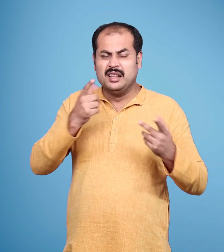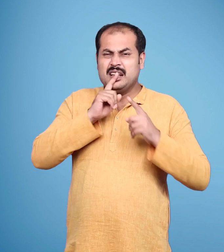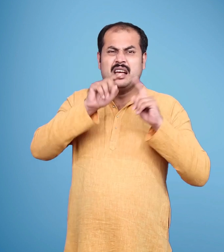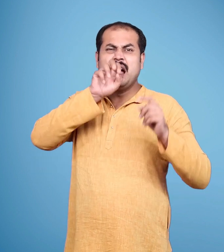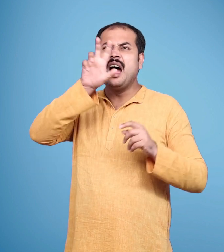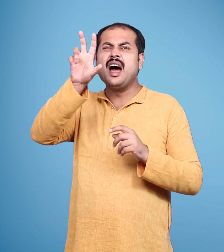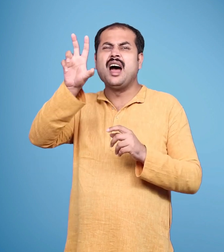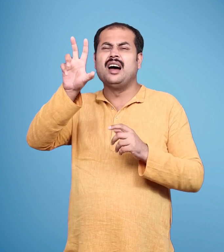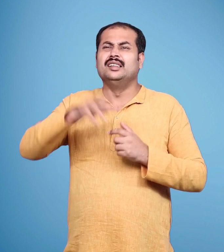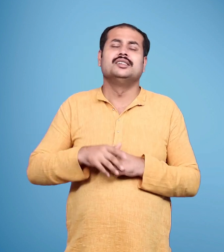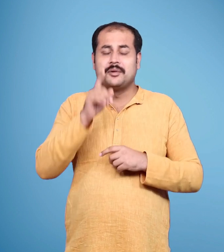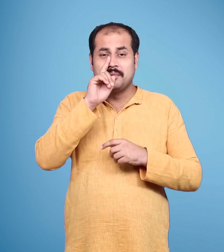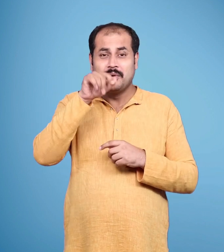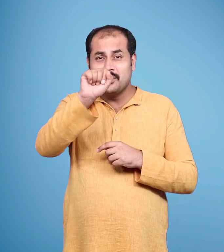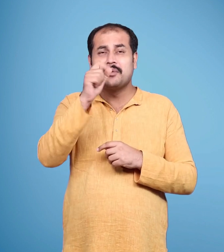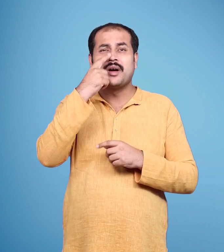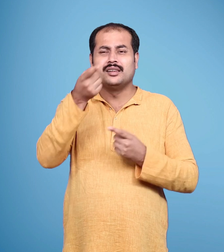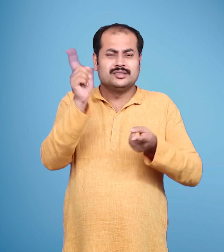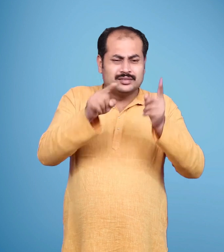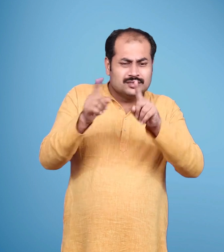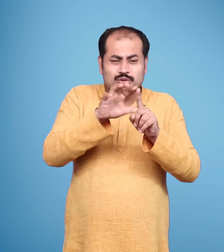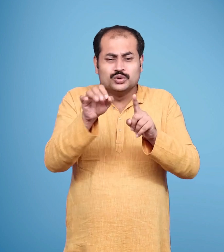चीख पड़े यह तुमने क्या किया माते